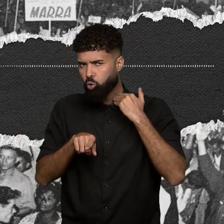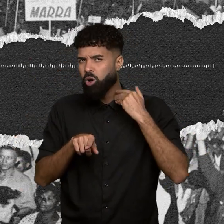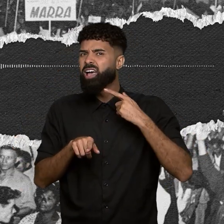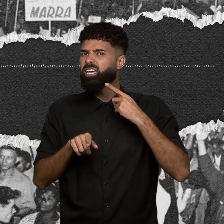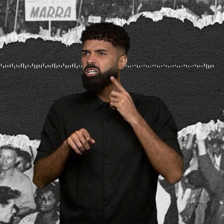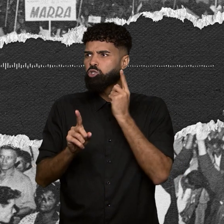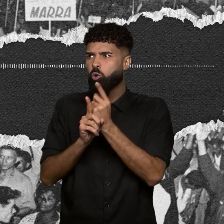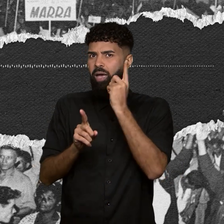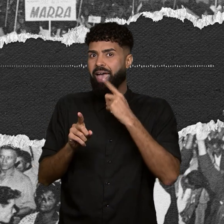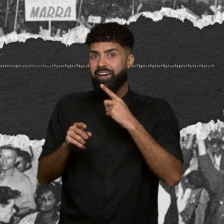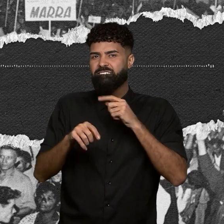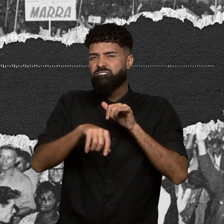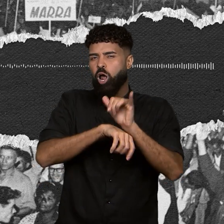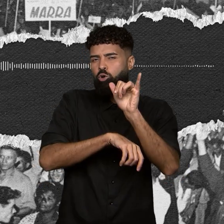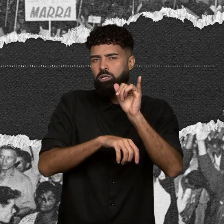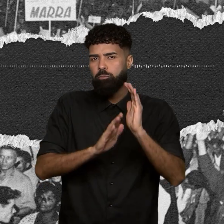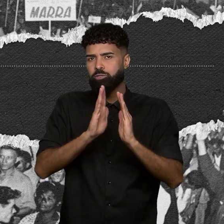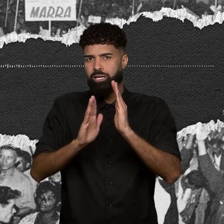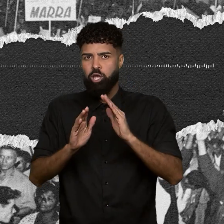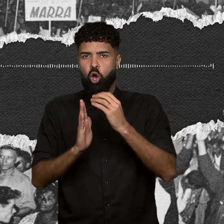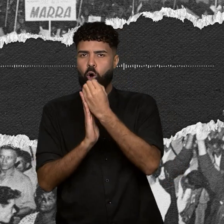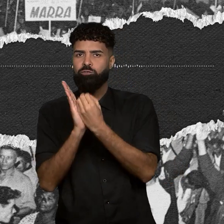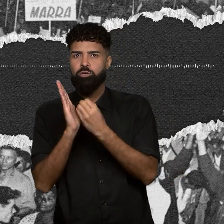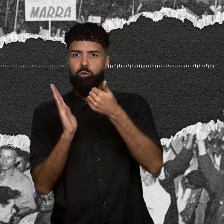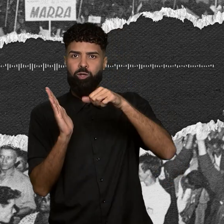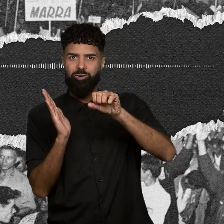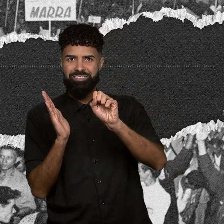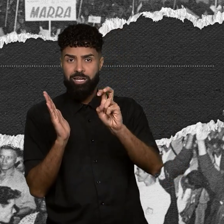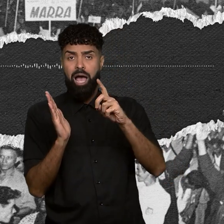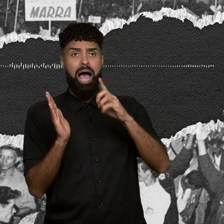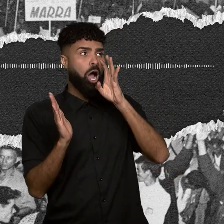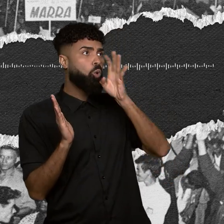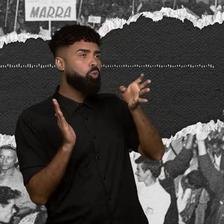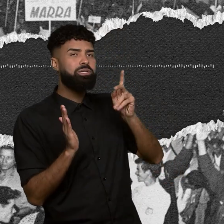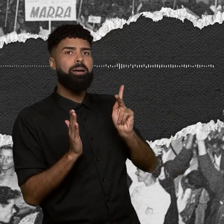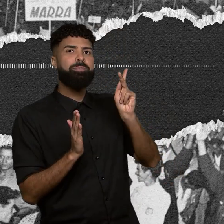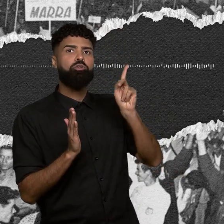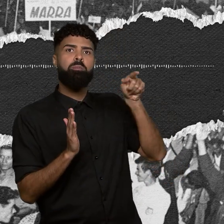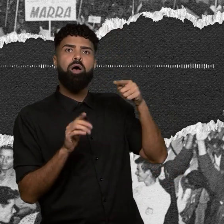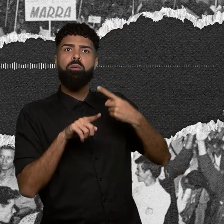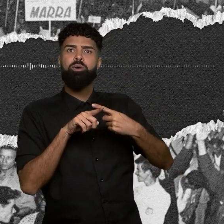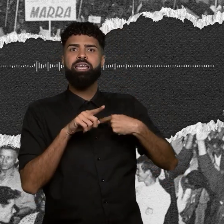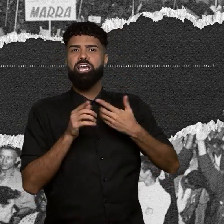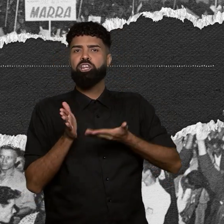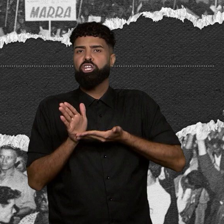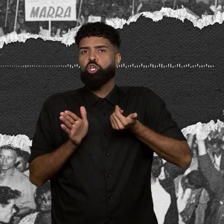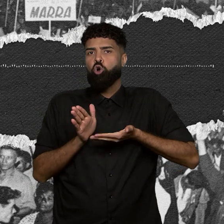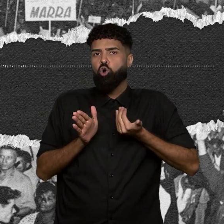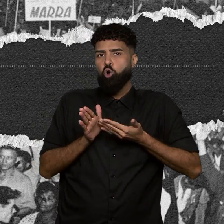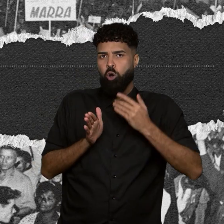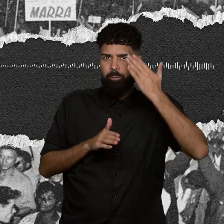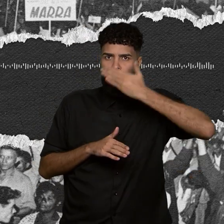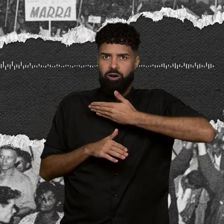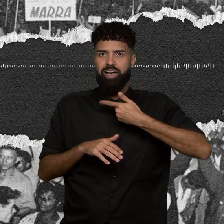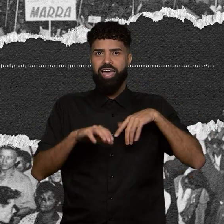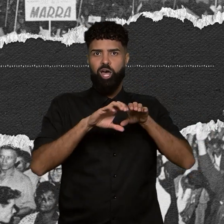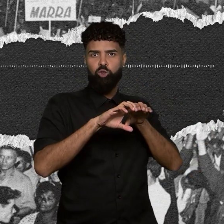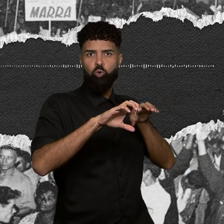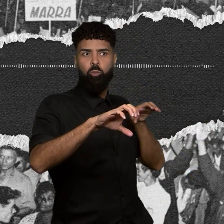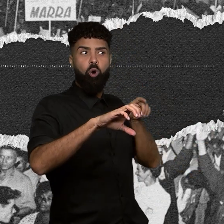ofício de 1985 acusa a Petrobras de ter extraído das provas a parte do tubo de onde a gasolina vazou.